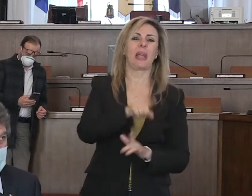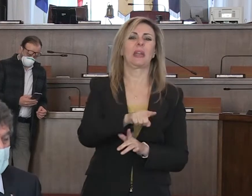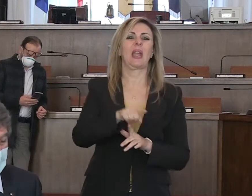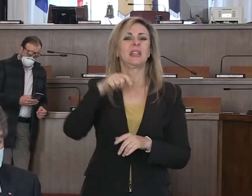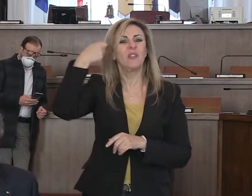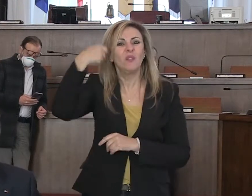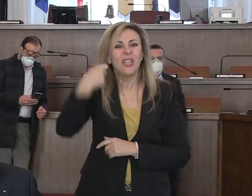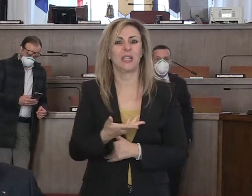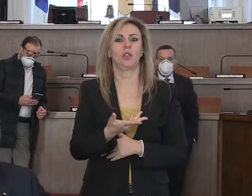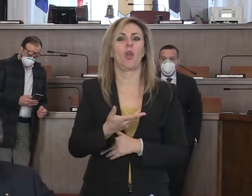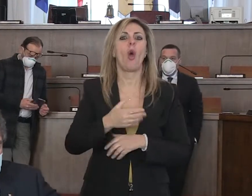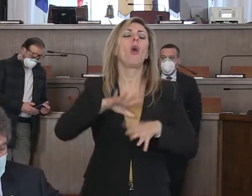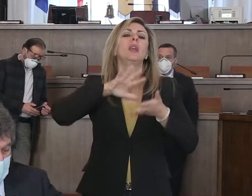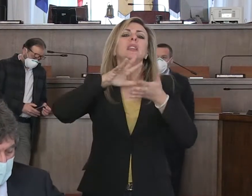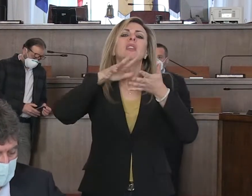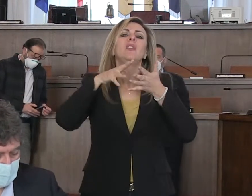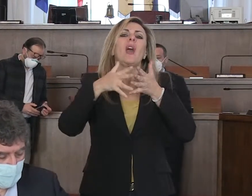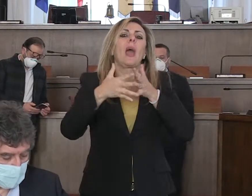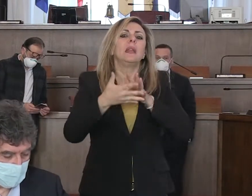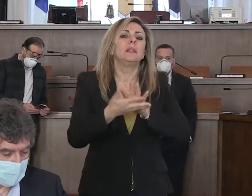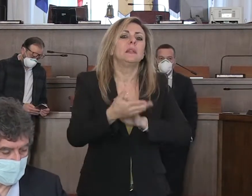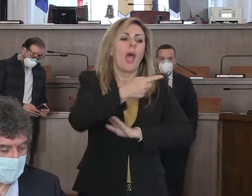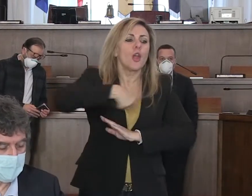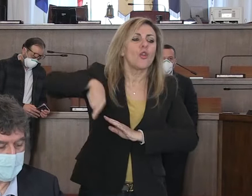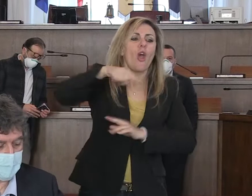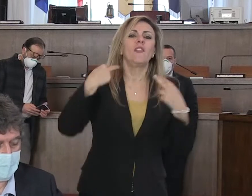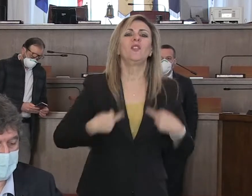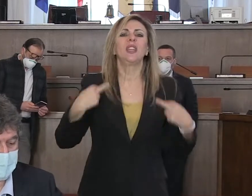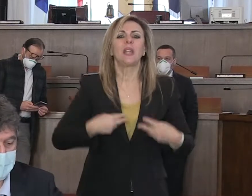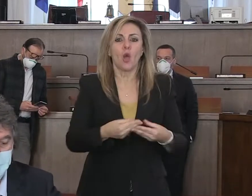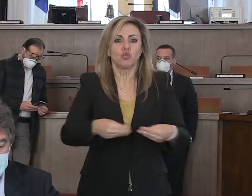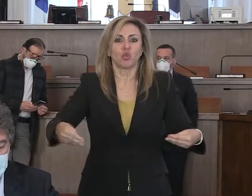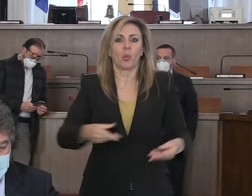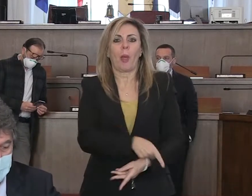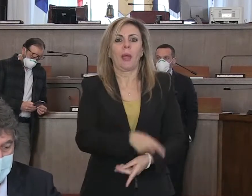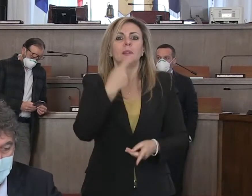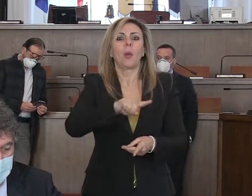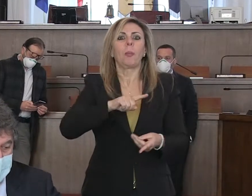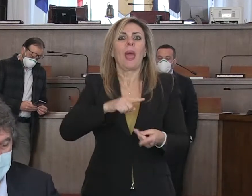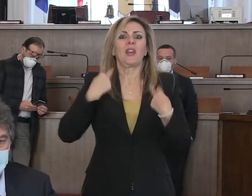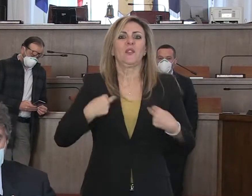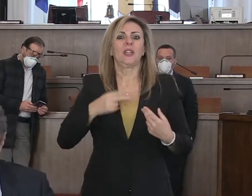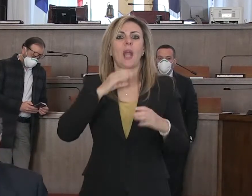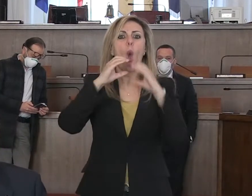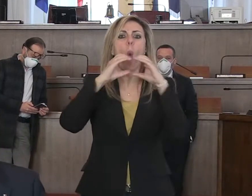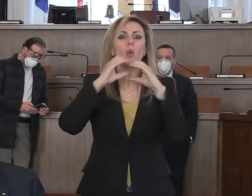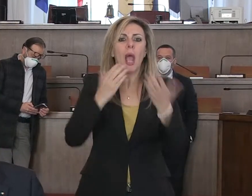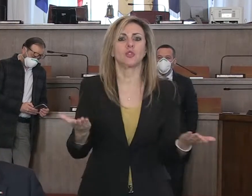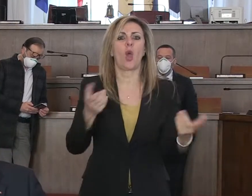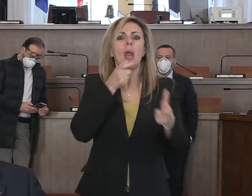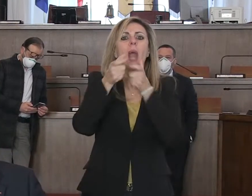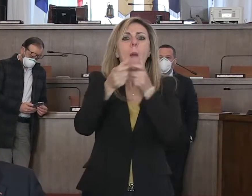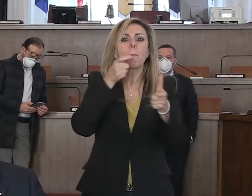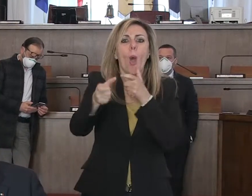video stanno diventando una delle poche strumenti di connessione, di comunicazione, di rapporto, di